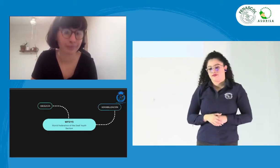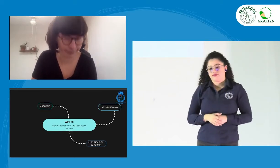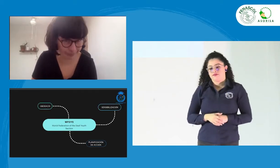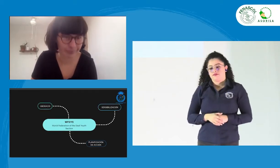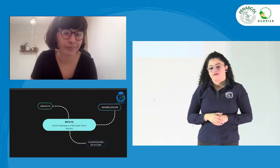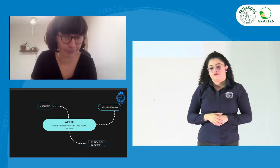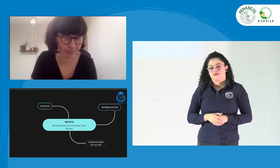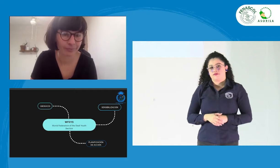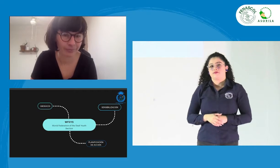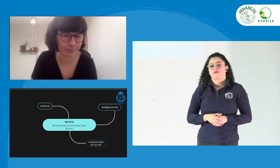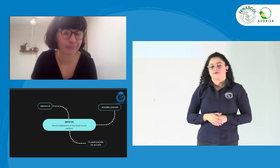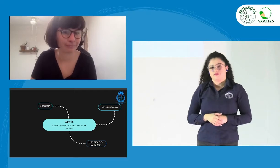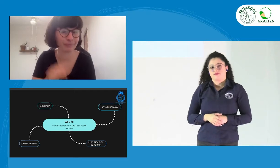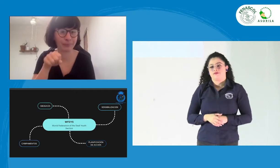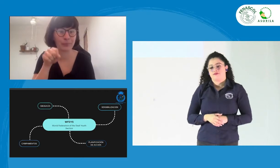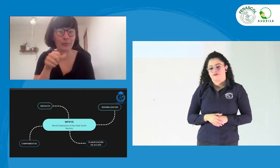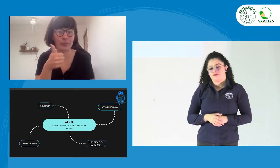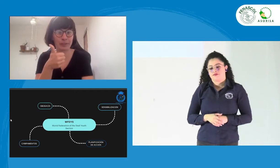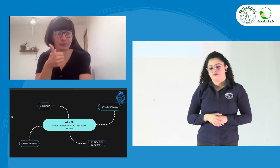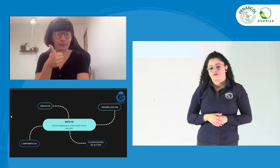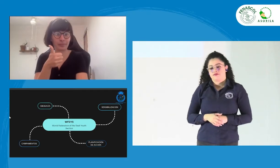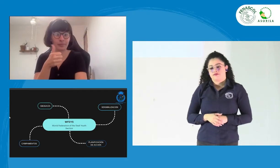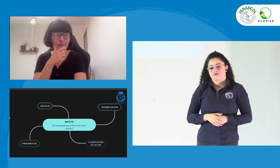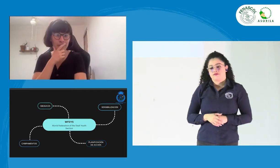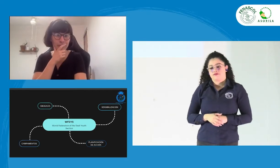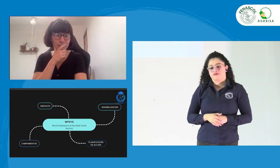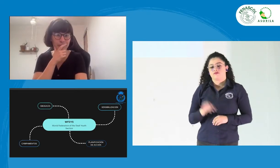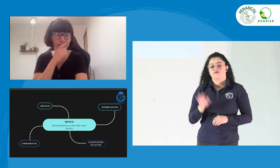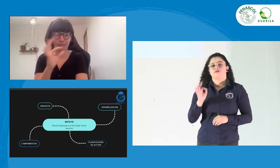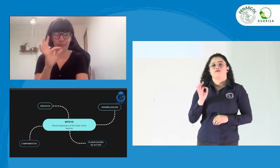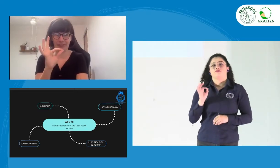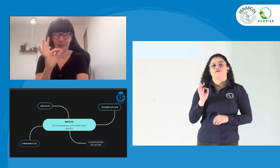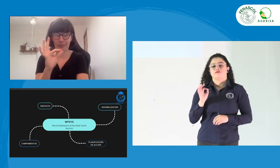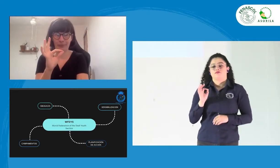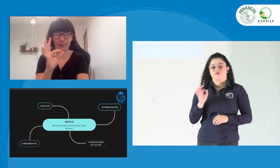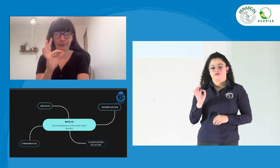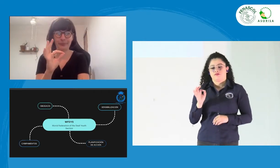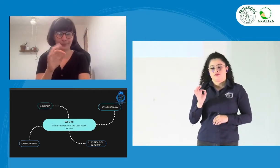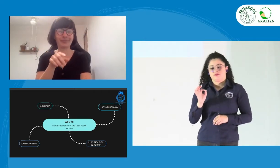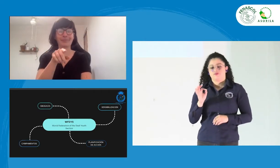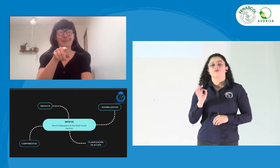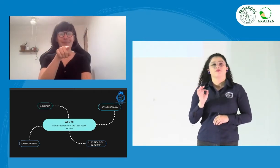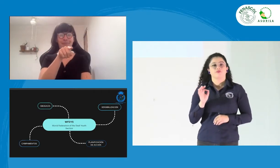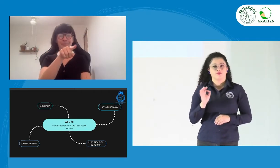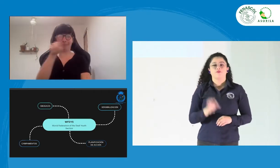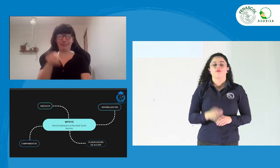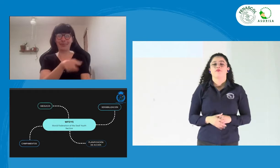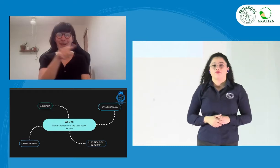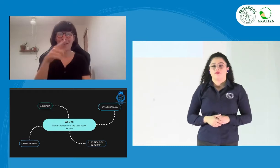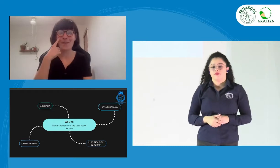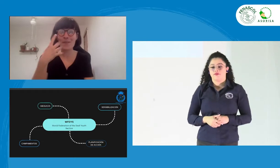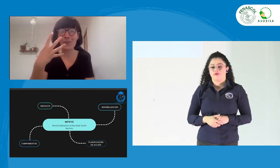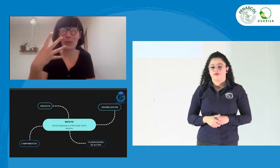los diferentes componentes. Bien. Eso. Ahí. Ahí. Perfecto.